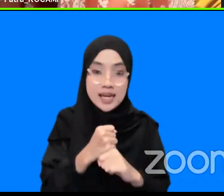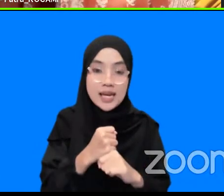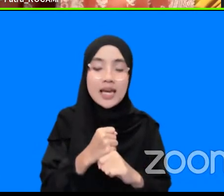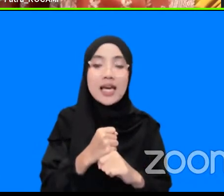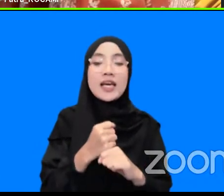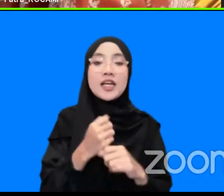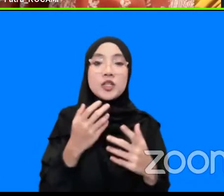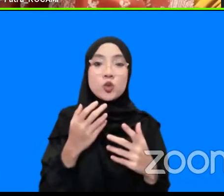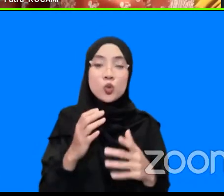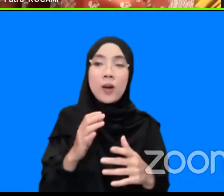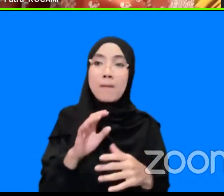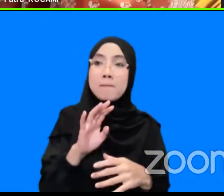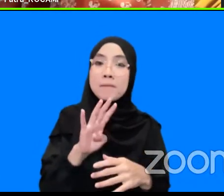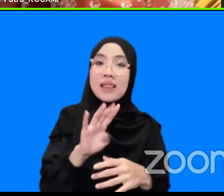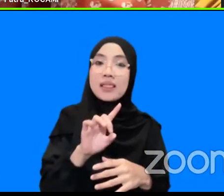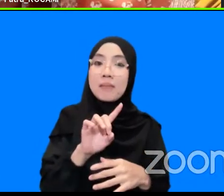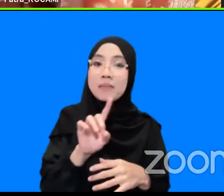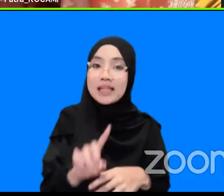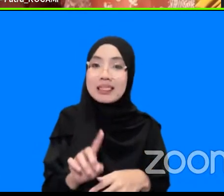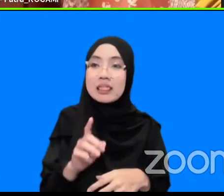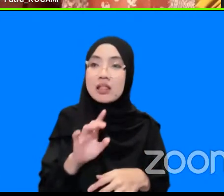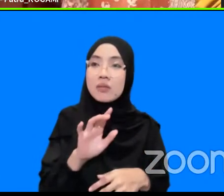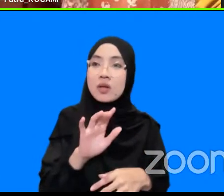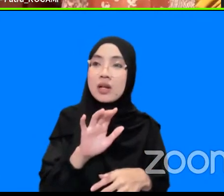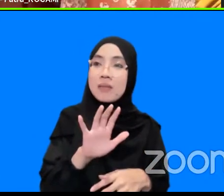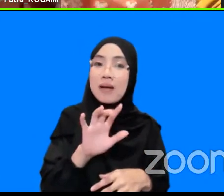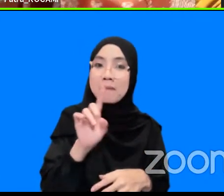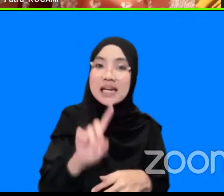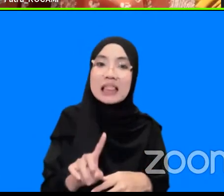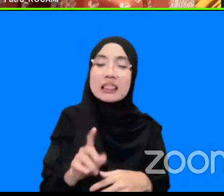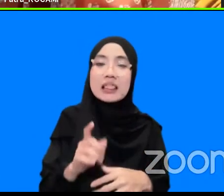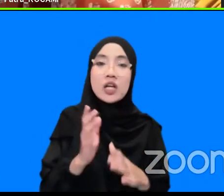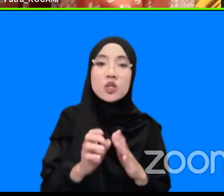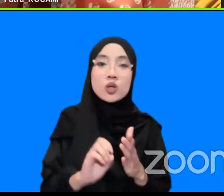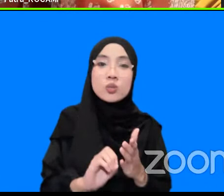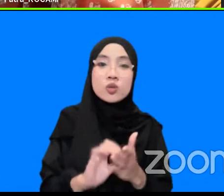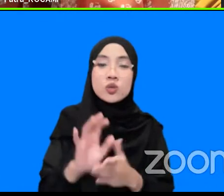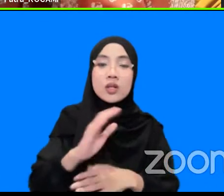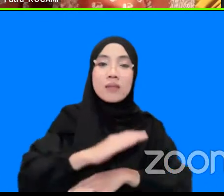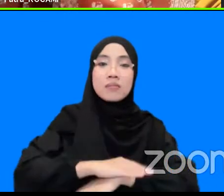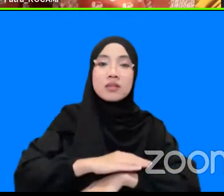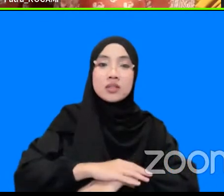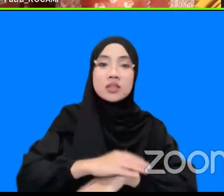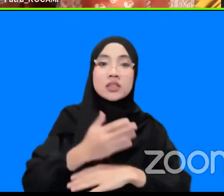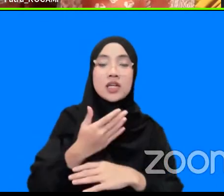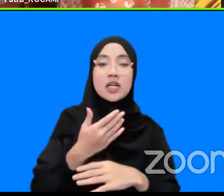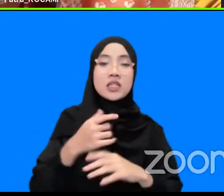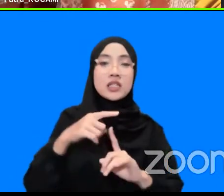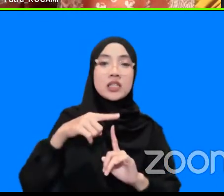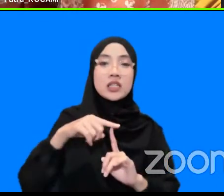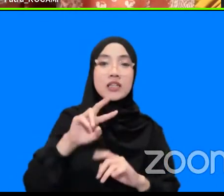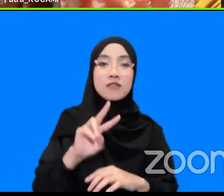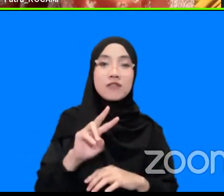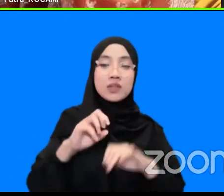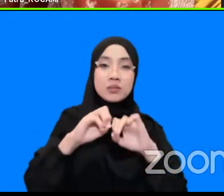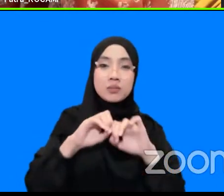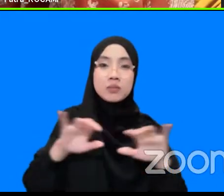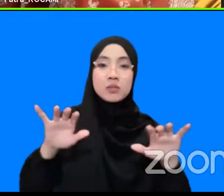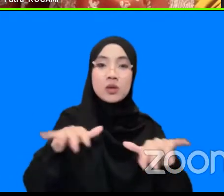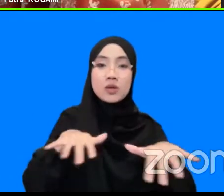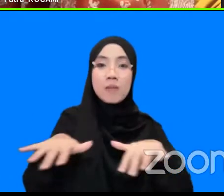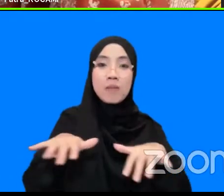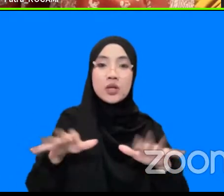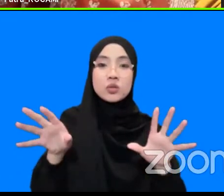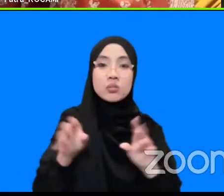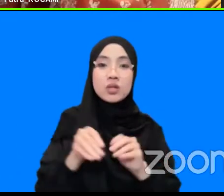kemudian 4 menit kalau gak salah atau 5 menit setelah itu muncullah breaking news di sebuah stansi TV yang menyatakan gempanya 8